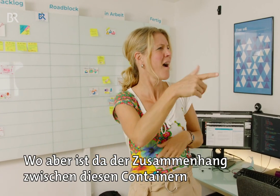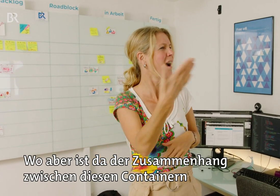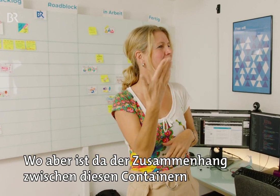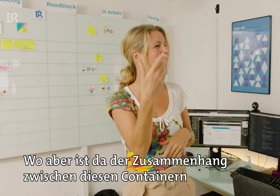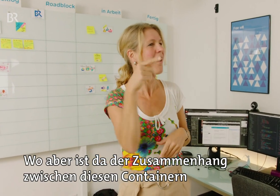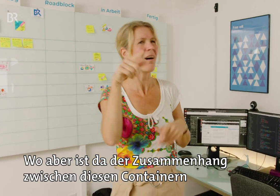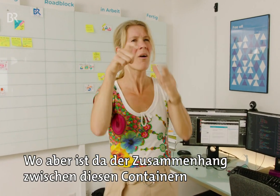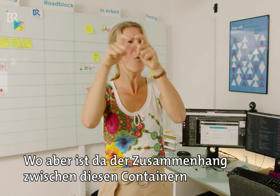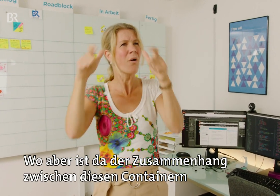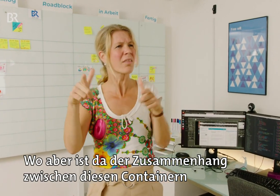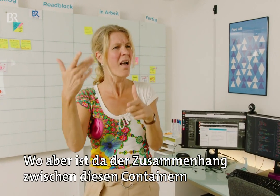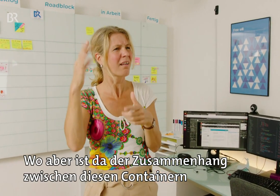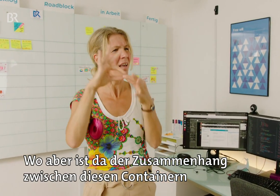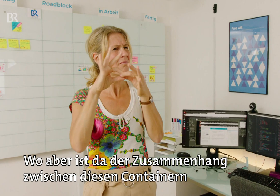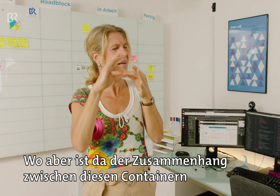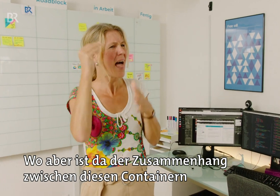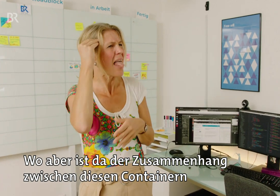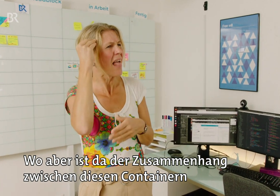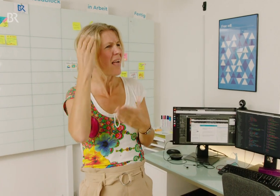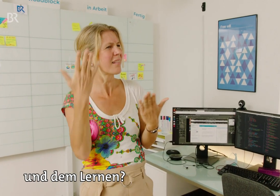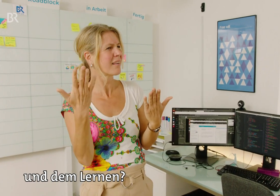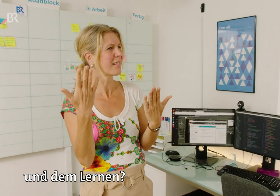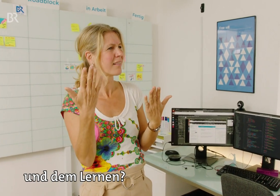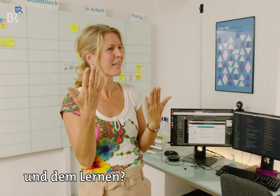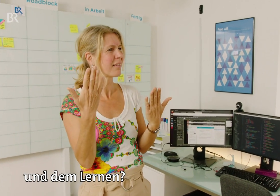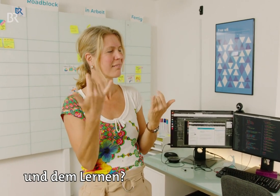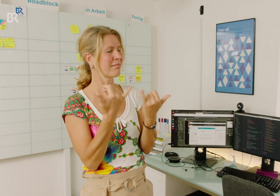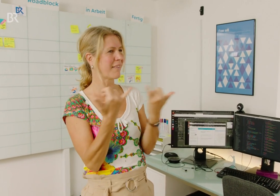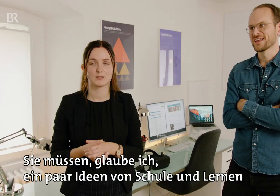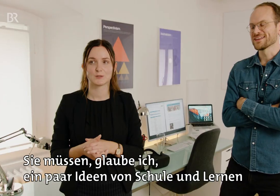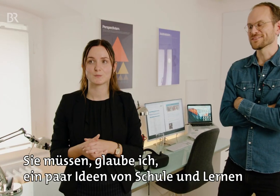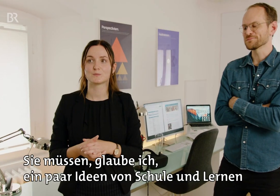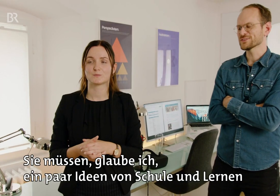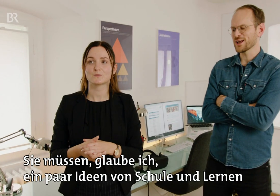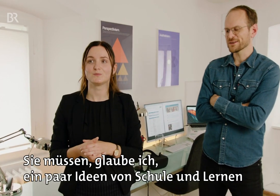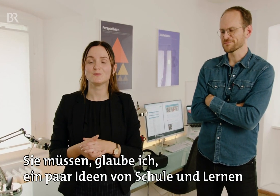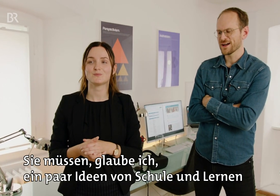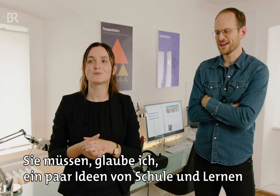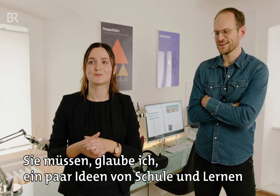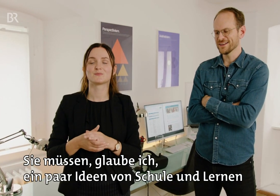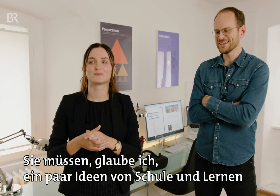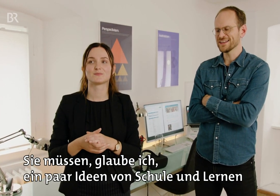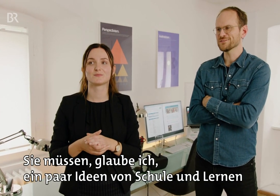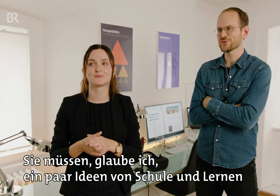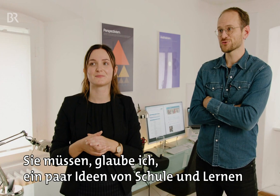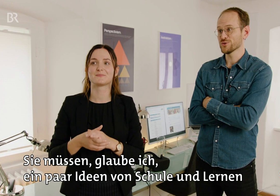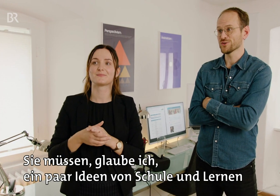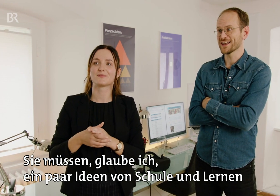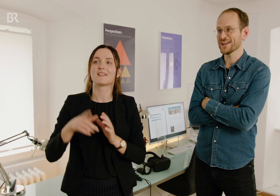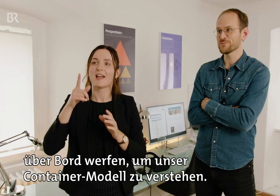Wo aber ist da der Zusammenhang zwischen diesen Containern und dem Lernen? Ja, Sie müssen, glaube ich, ein paar Ideen von Schule und Lernen